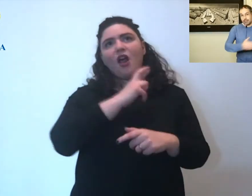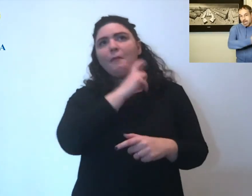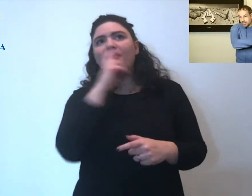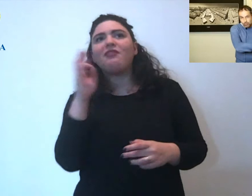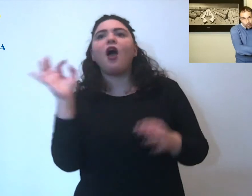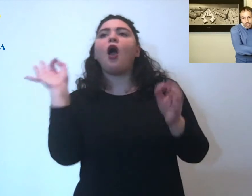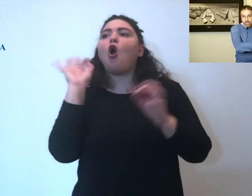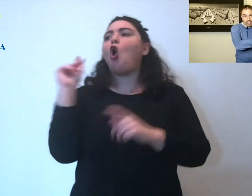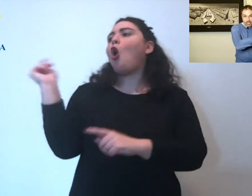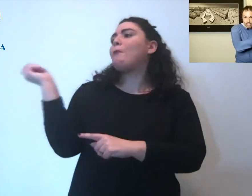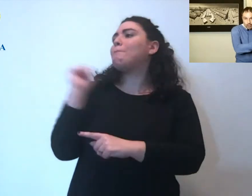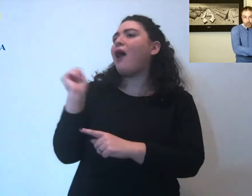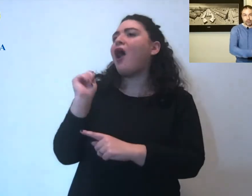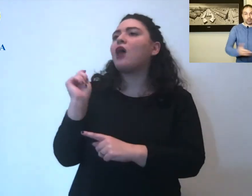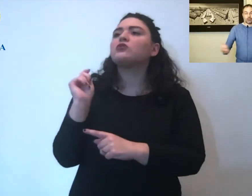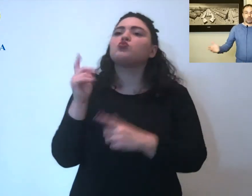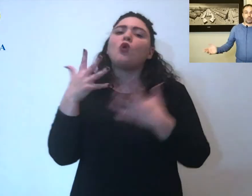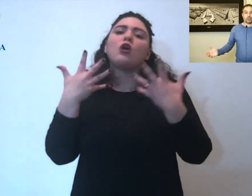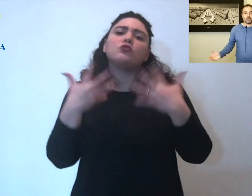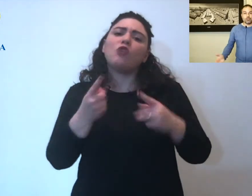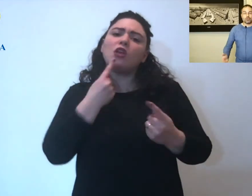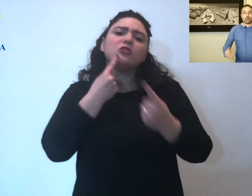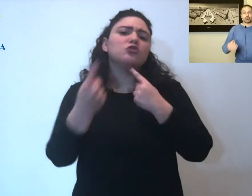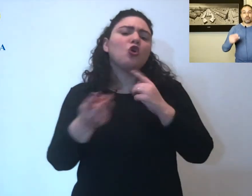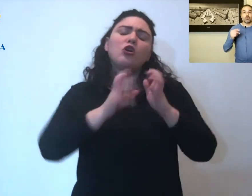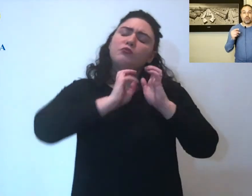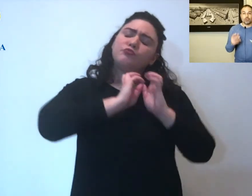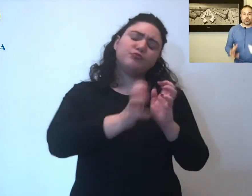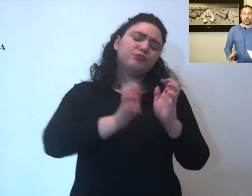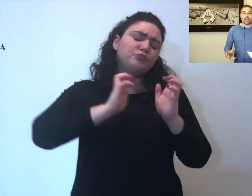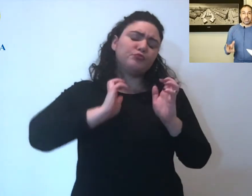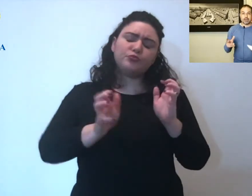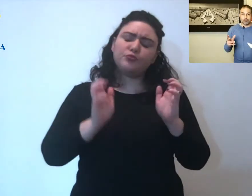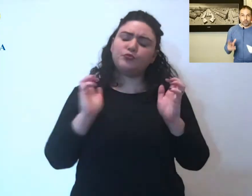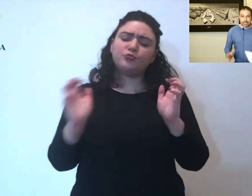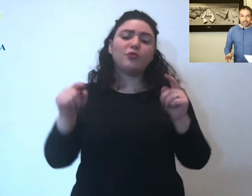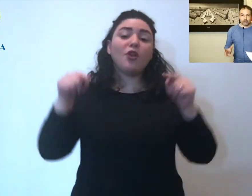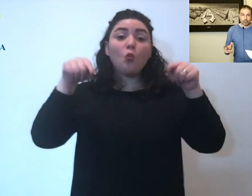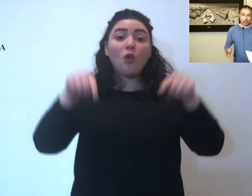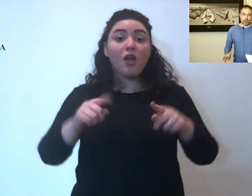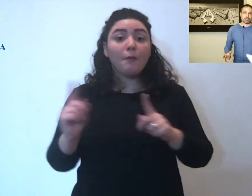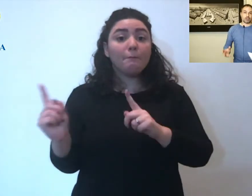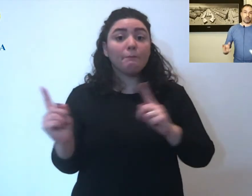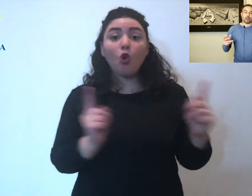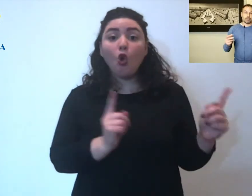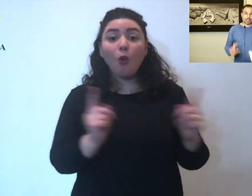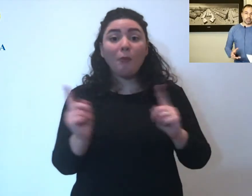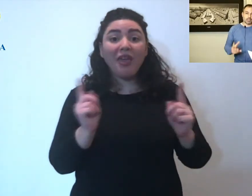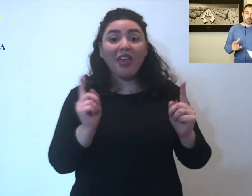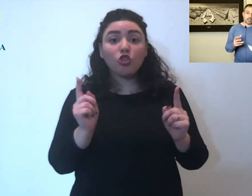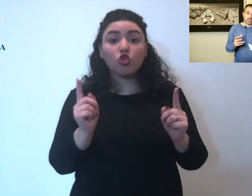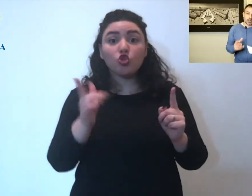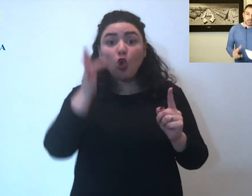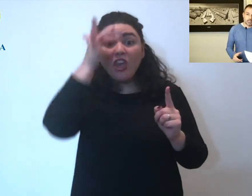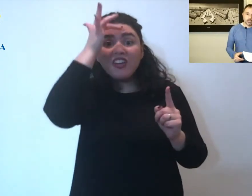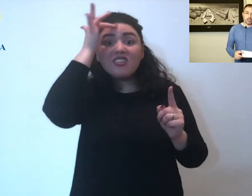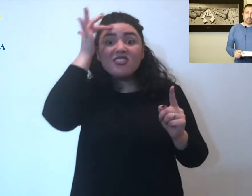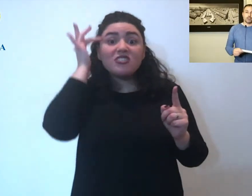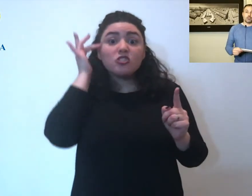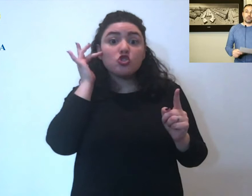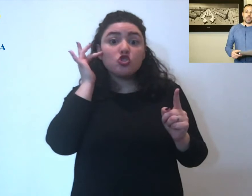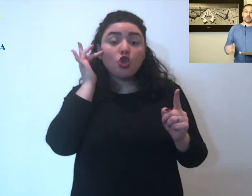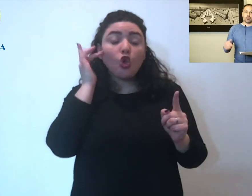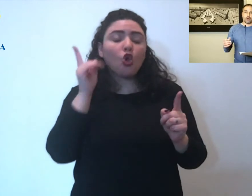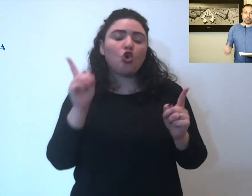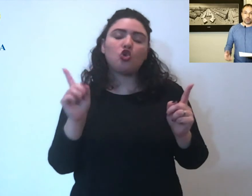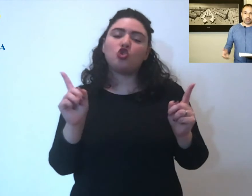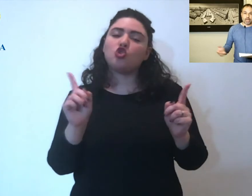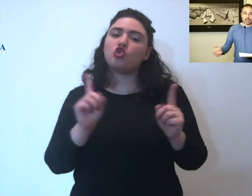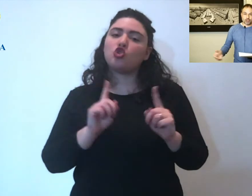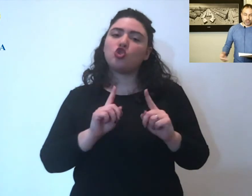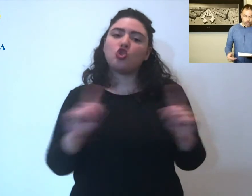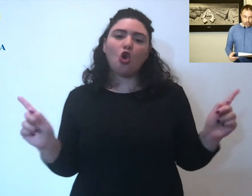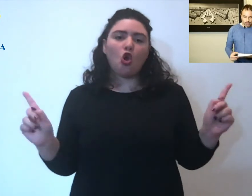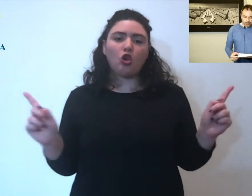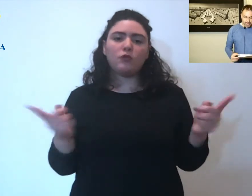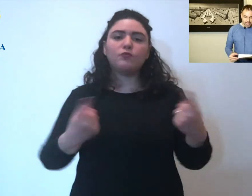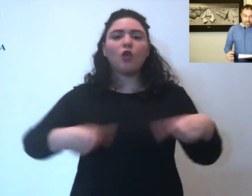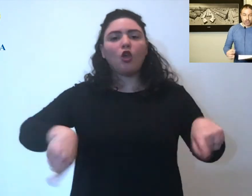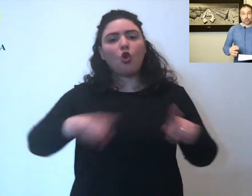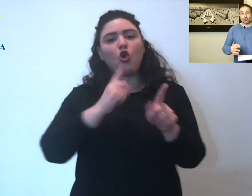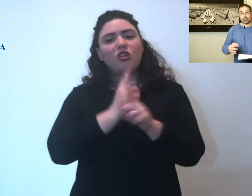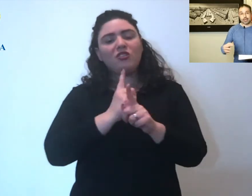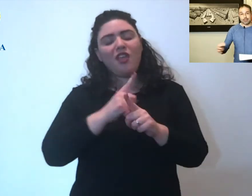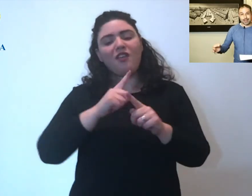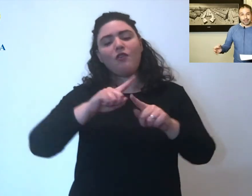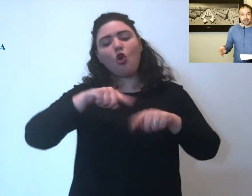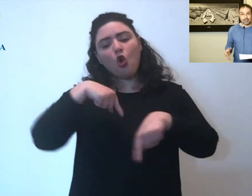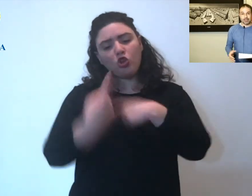c'era pasqua e ho fatto lo stesso discorso non è il momento questo per prendersi dei rischi dobbiamo comportarci ancora